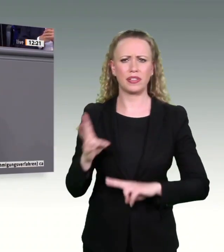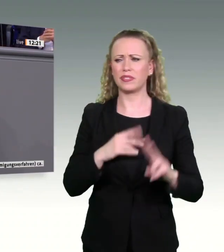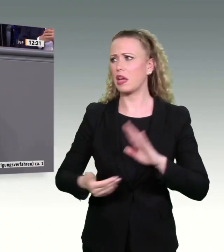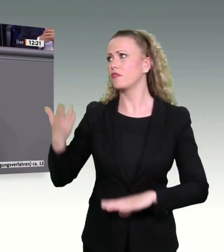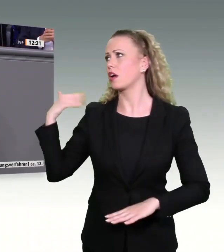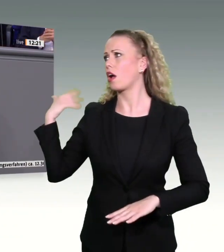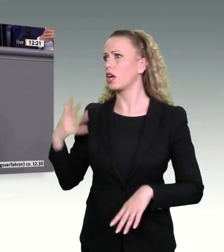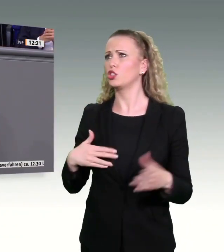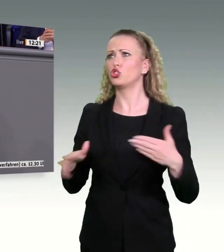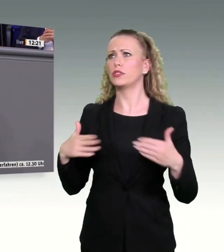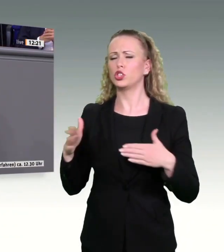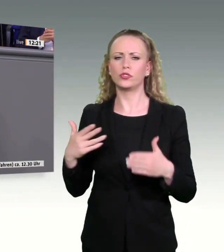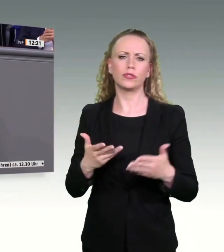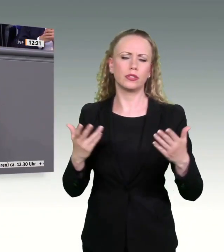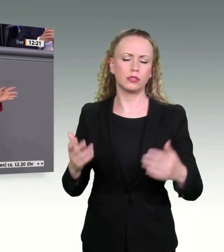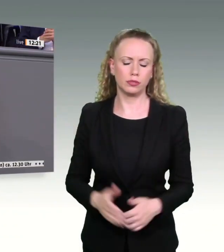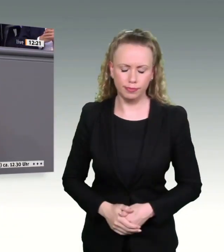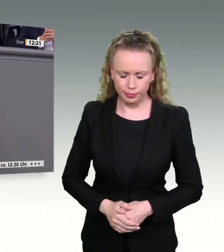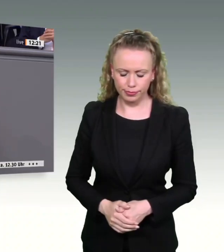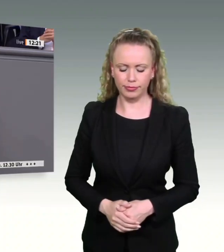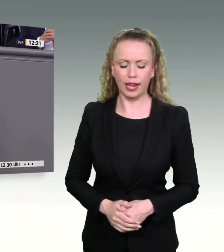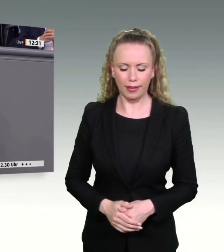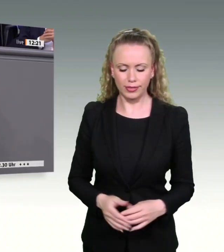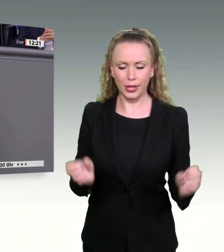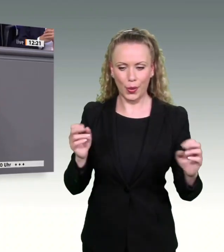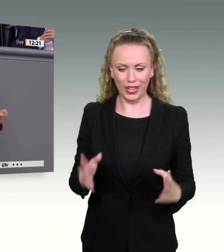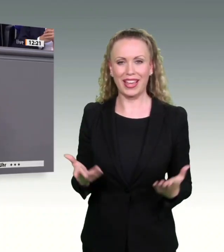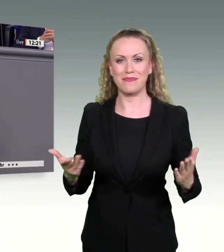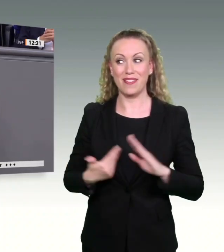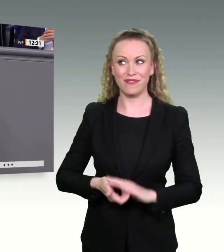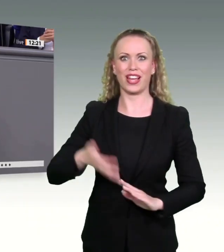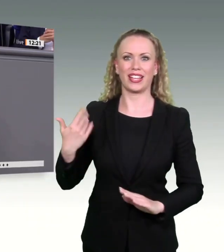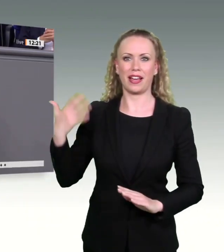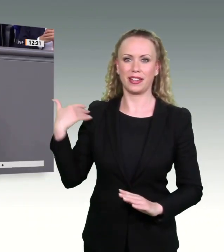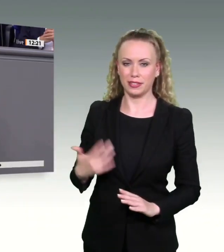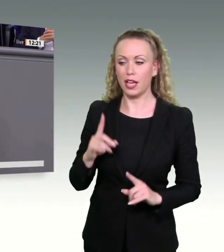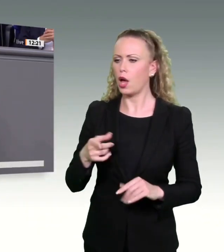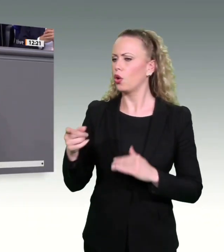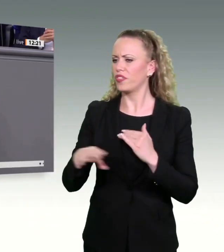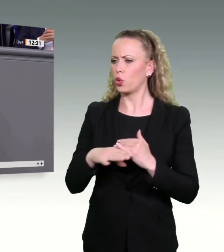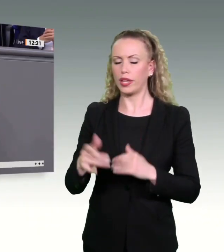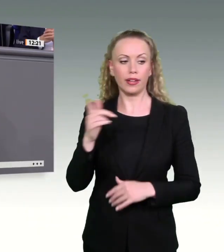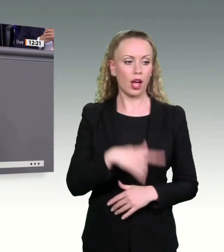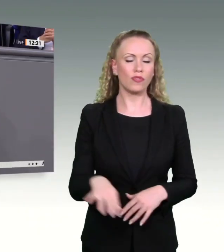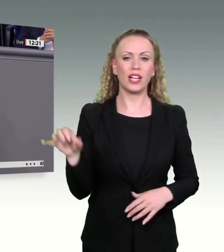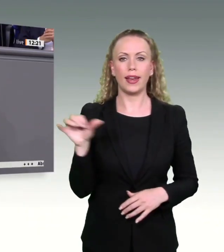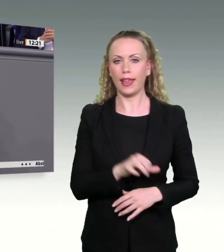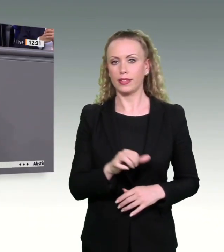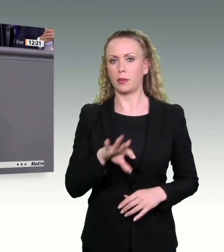haben. Das kann man machen. Sie haben eben die Kollegen der Linken hier ganz außerordentlich beleidigt. Herr Kollege,